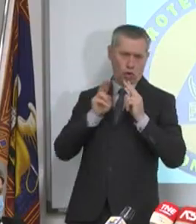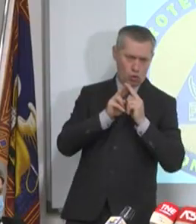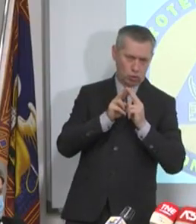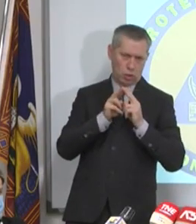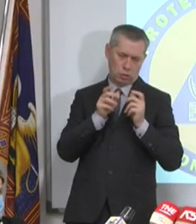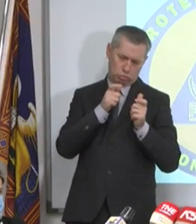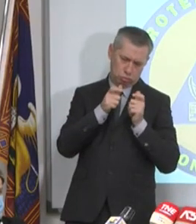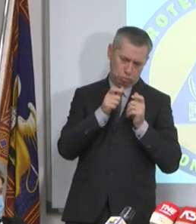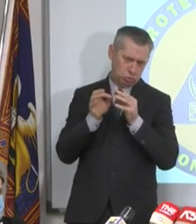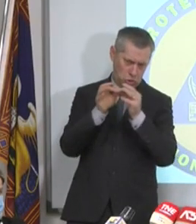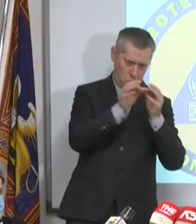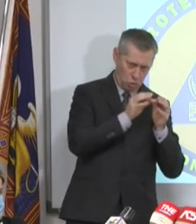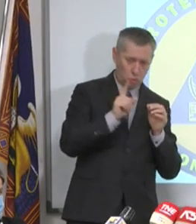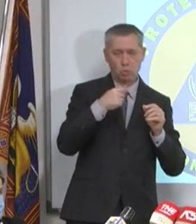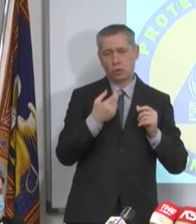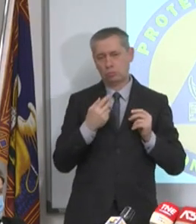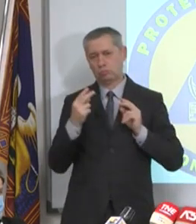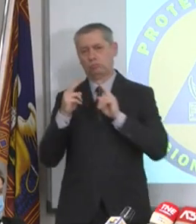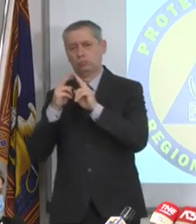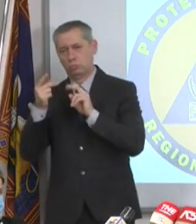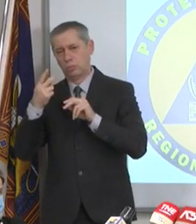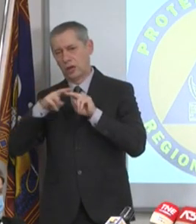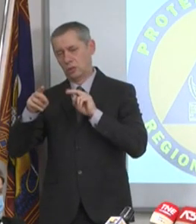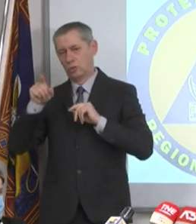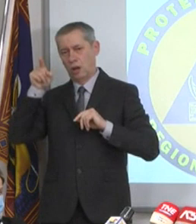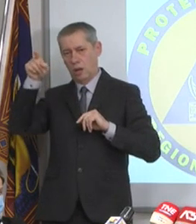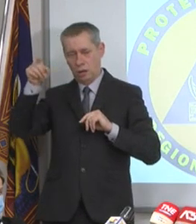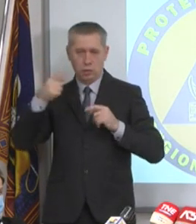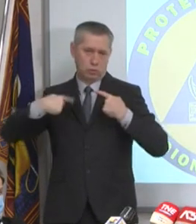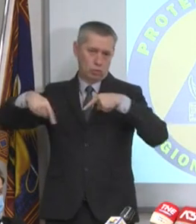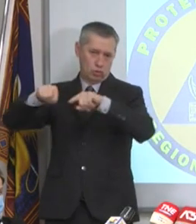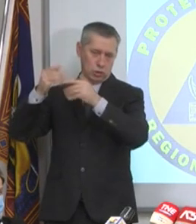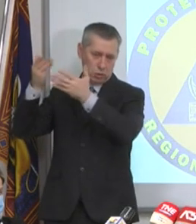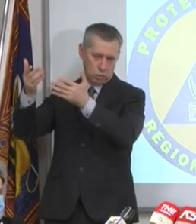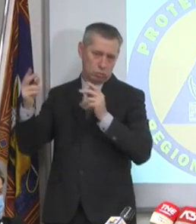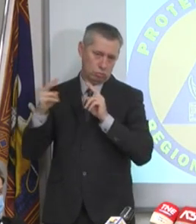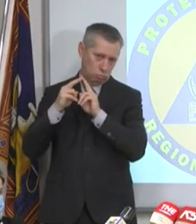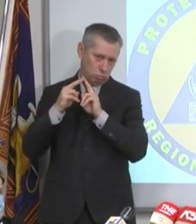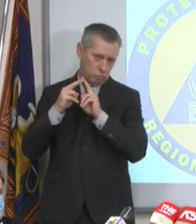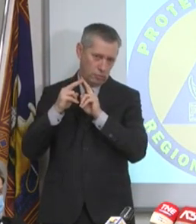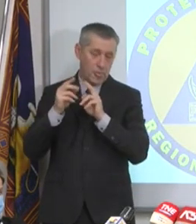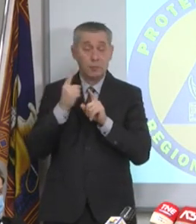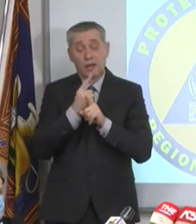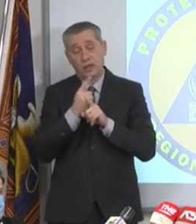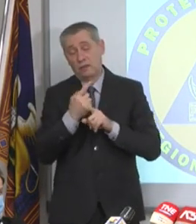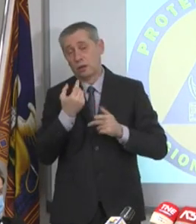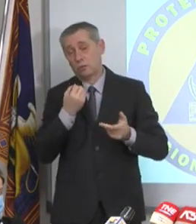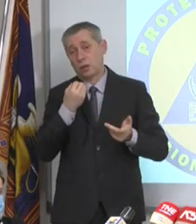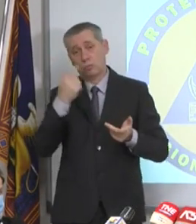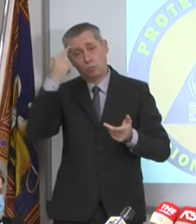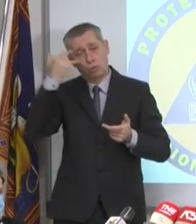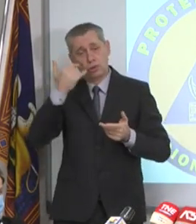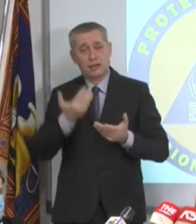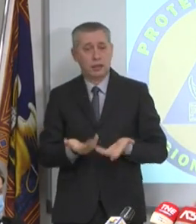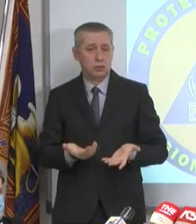Dico semplicemente che ci vorrà il buon senso di saper dosare la